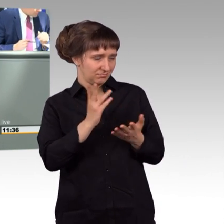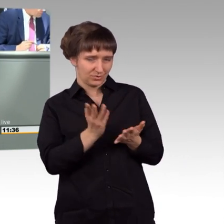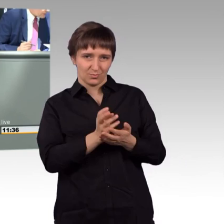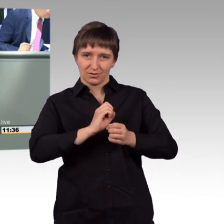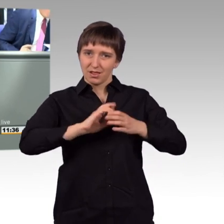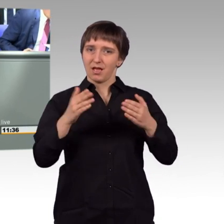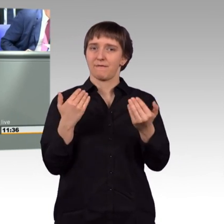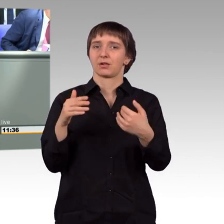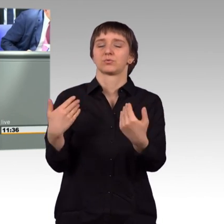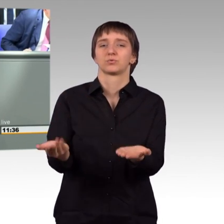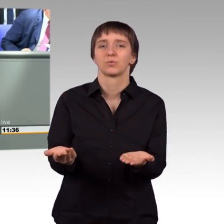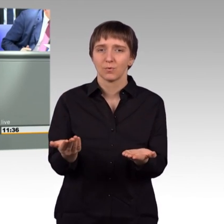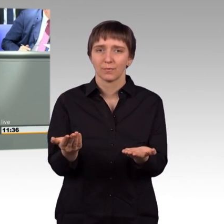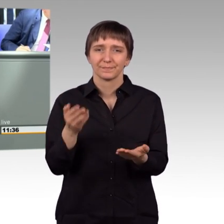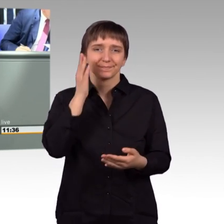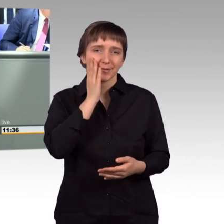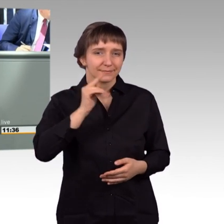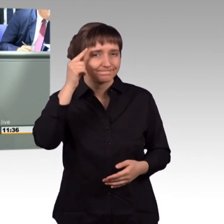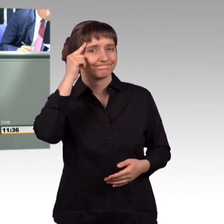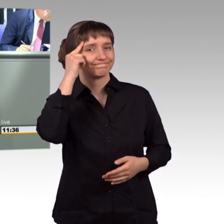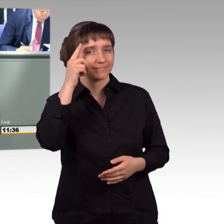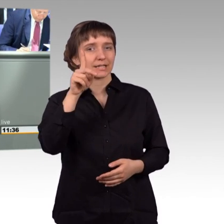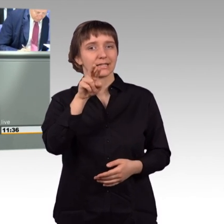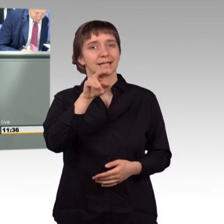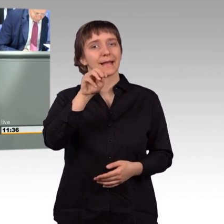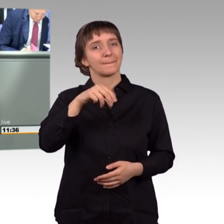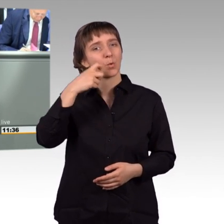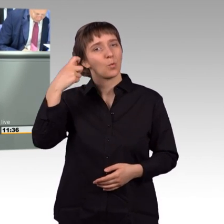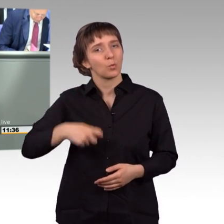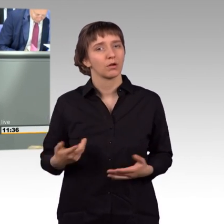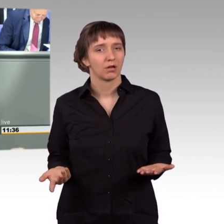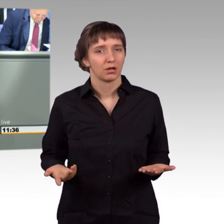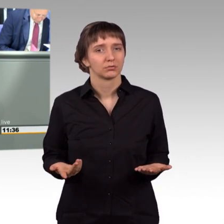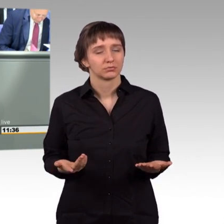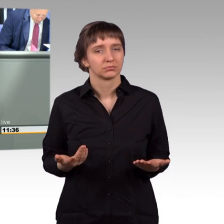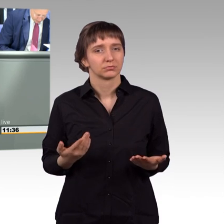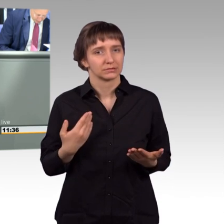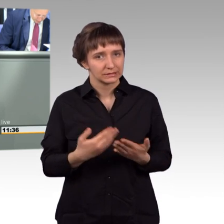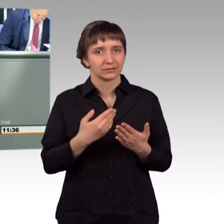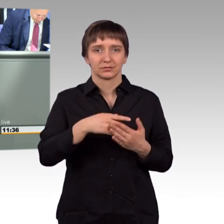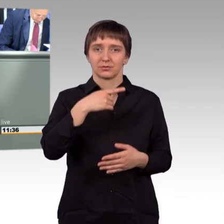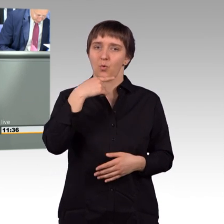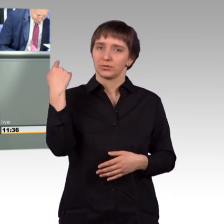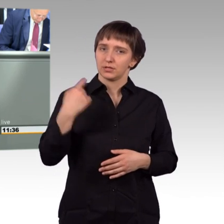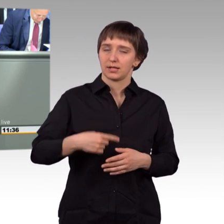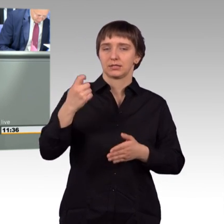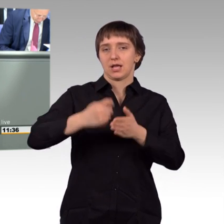Erinnern wir uns doch bitte an die Krim. Deutschland ist hier Wortführer bei Sanktionen gegen Russland wegen völkerrechtswidrigen